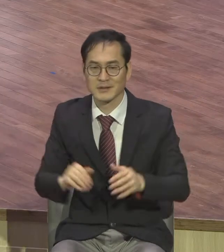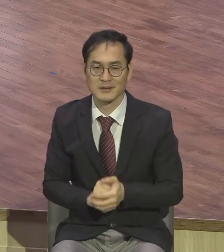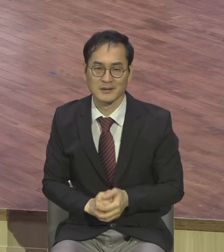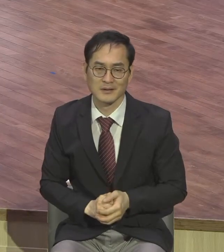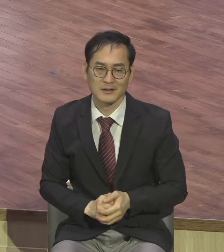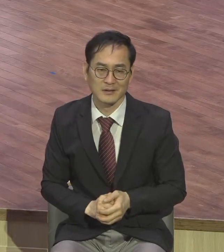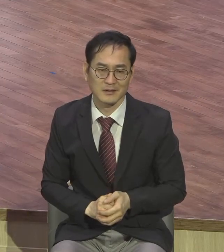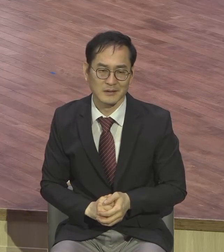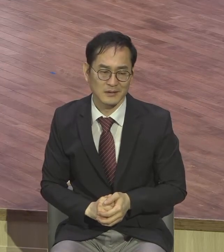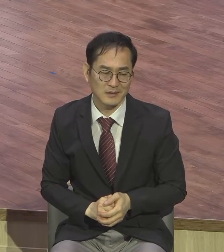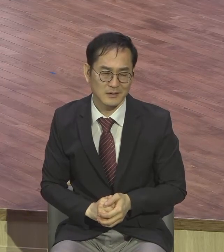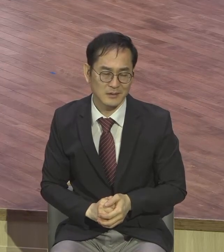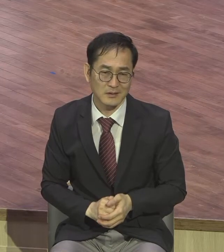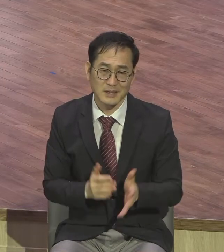웃었다고 예수님이 맹한 거 알고